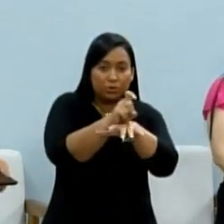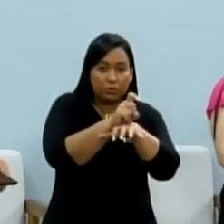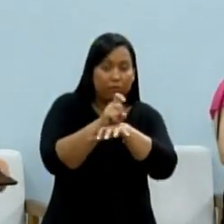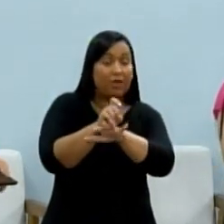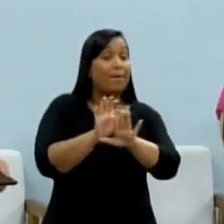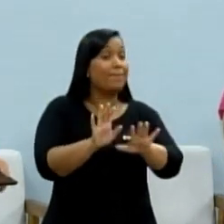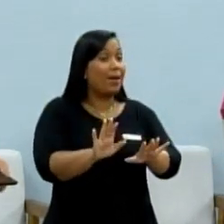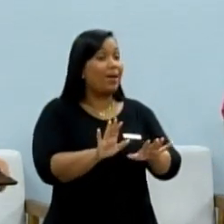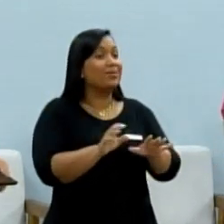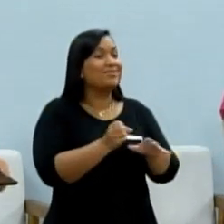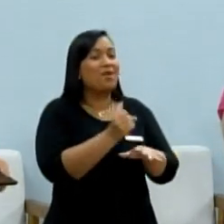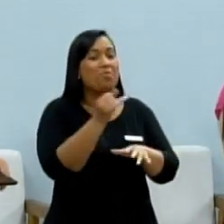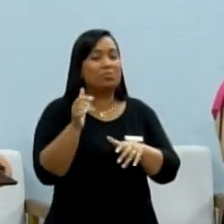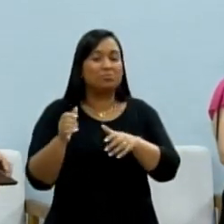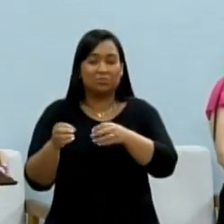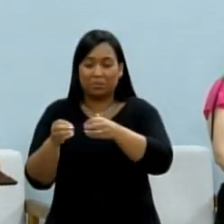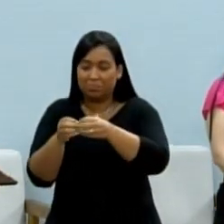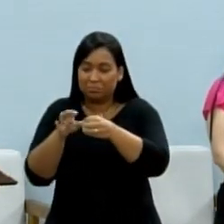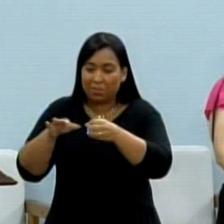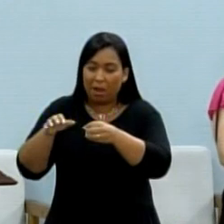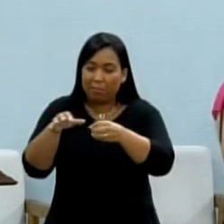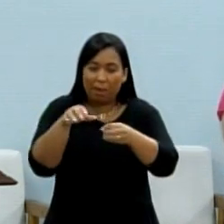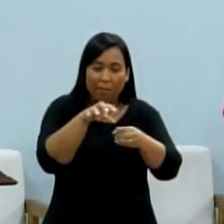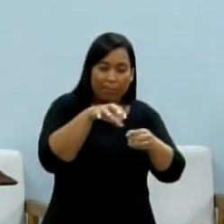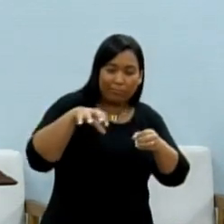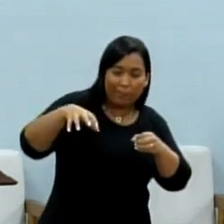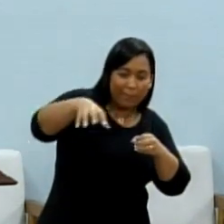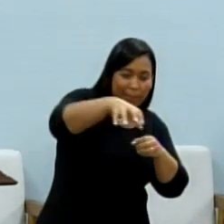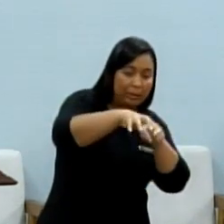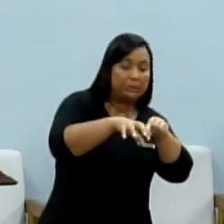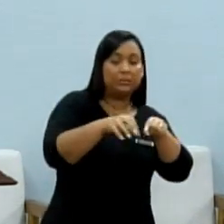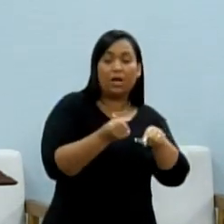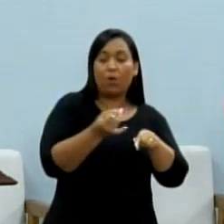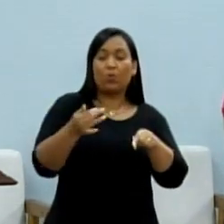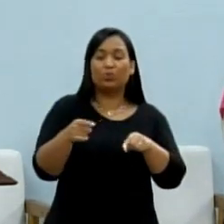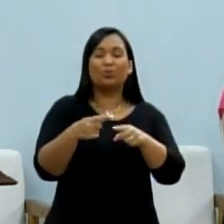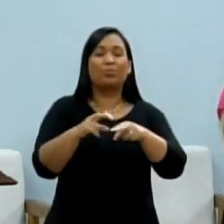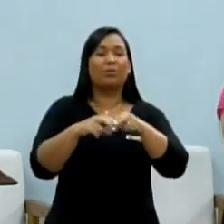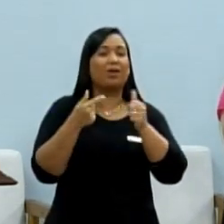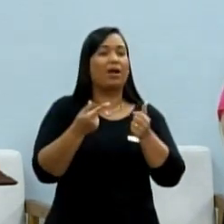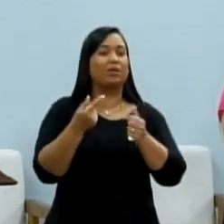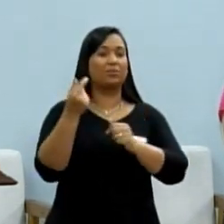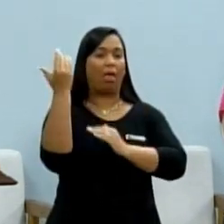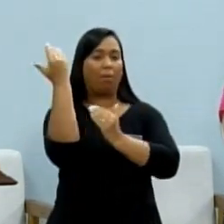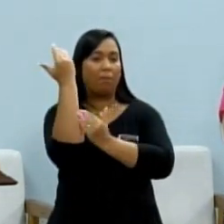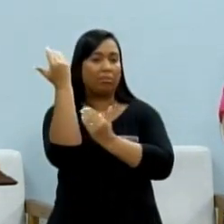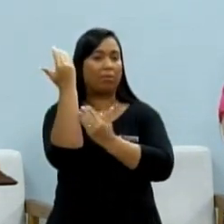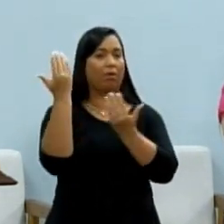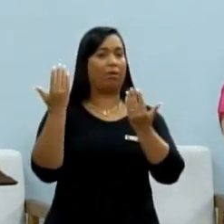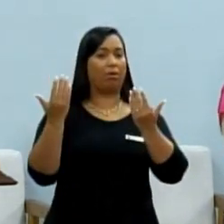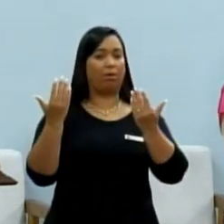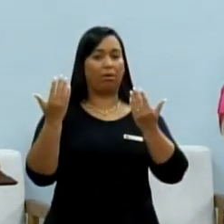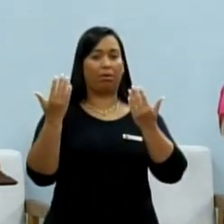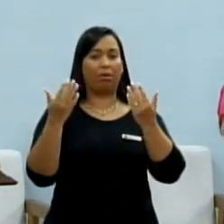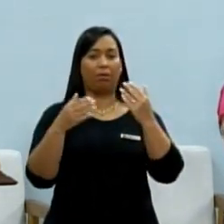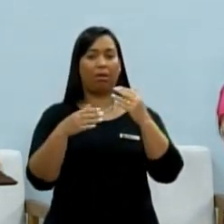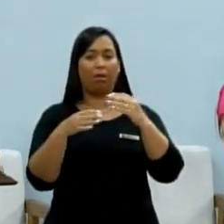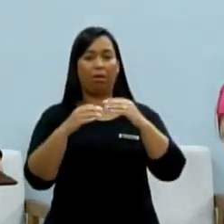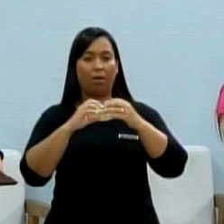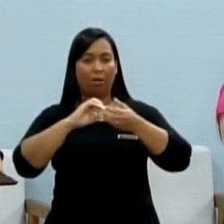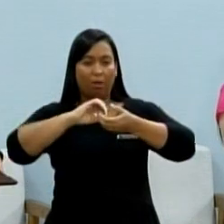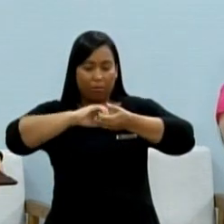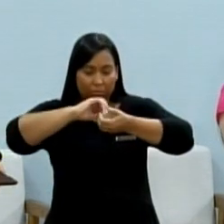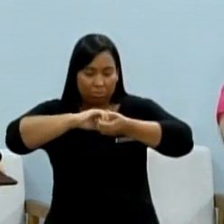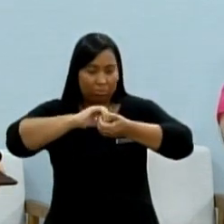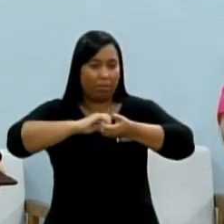alguns bairros da nossa cidade, devido ao acúmulo de madeira, de telha e às vezes de higiene também